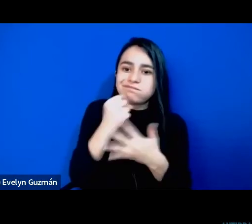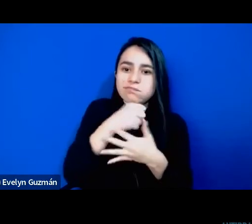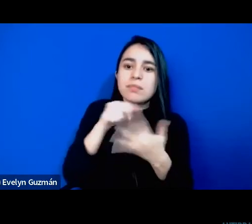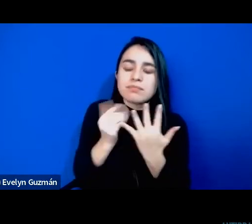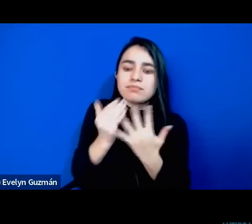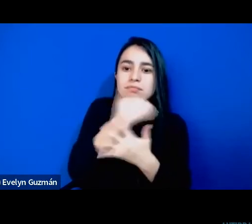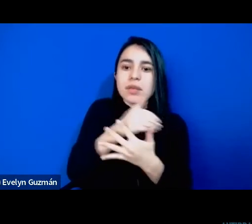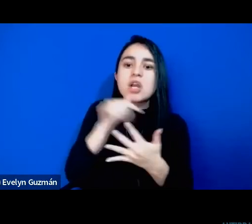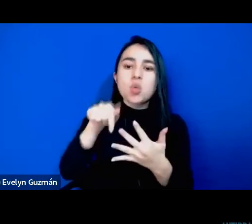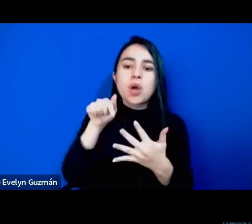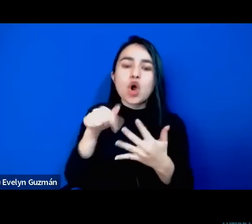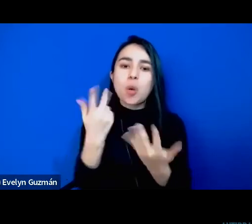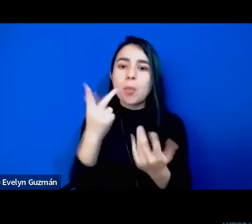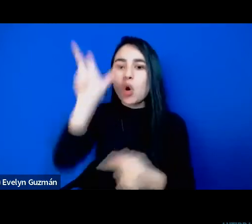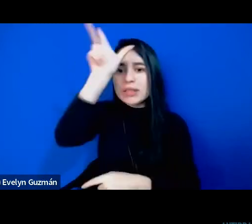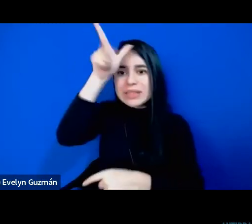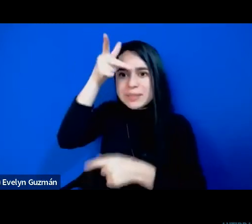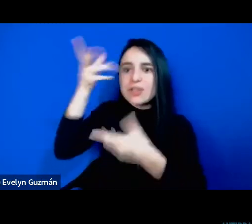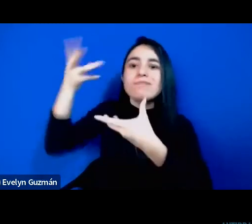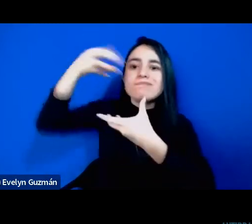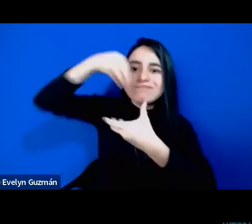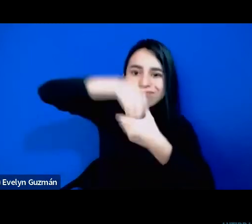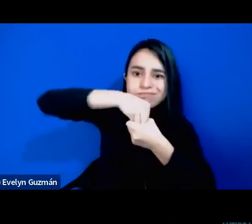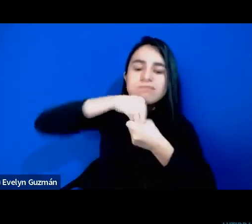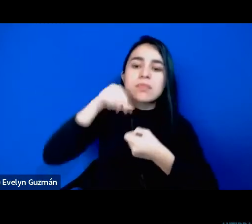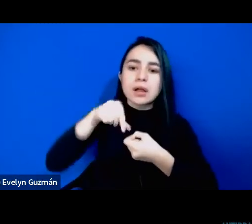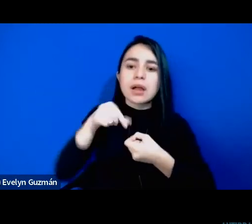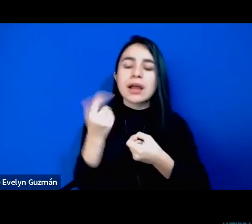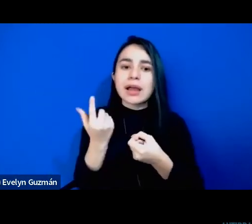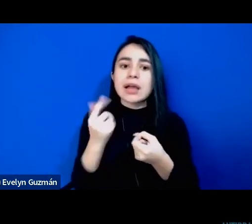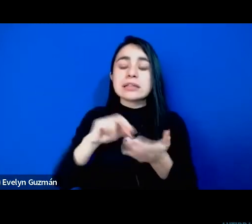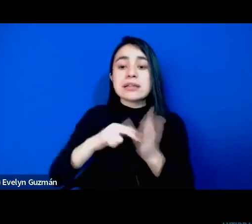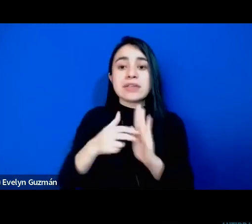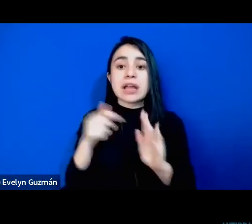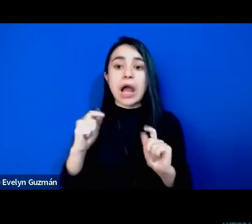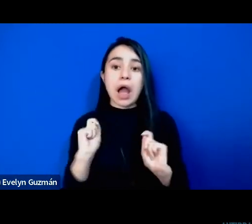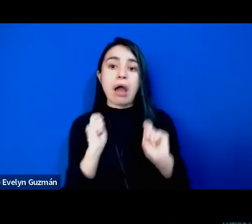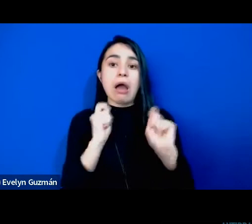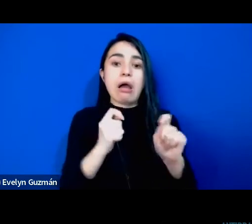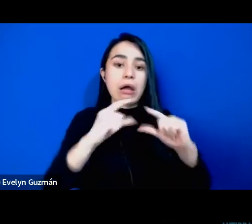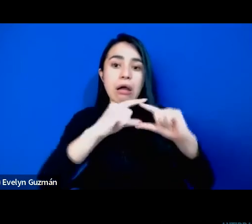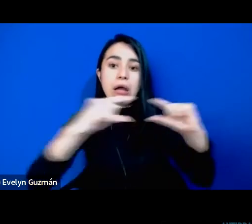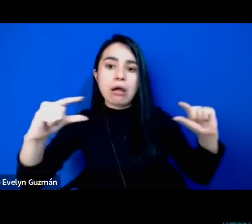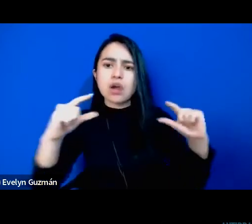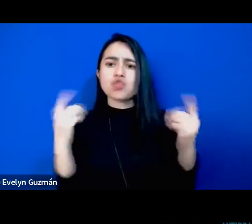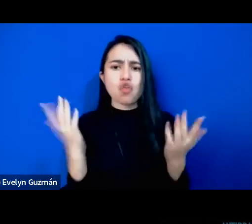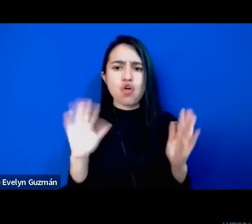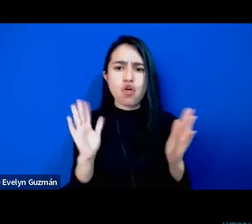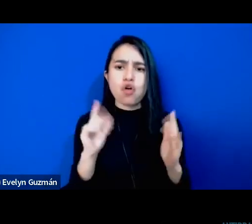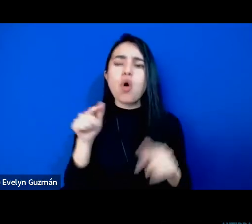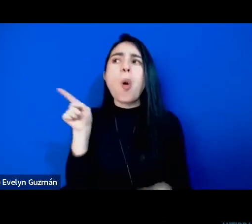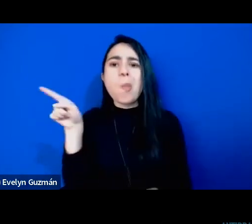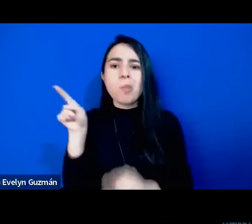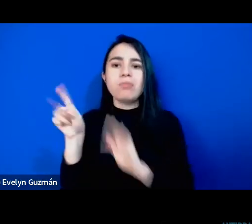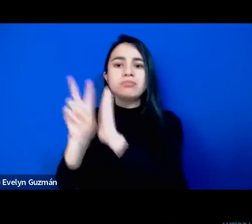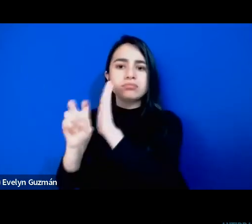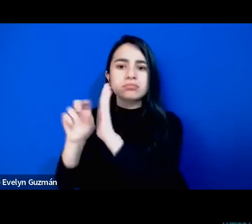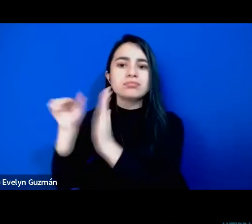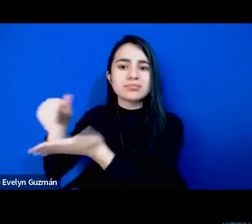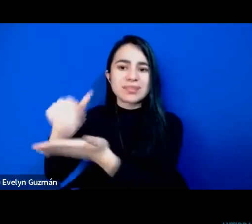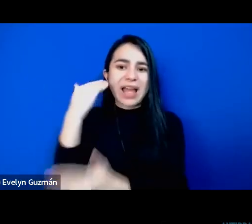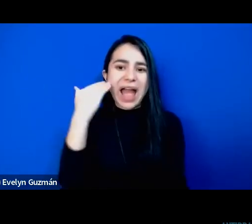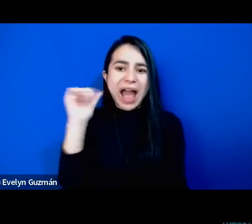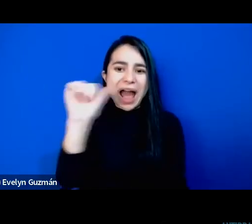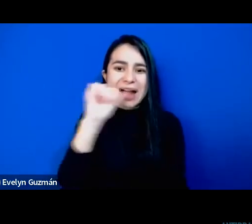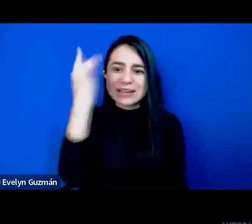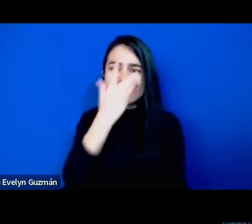multidimensional y no en termos aditivos como dice Mara y tantas otras teóricas feministas